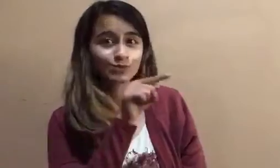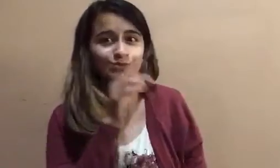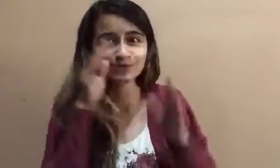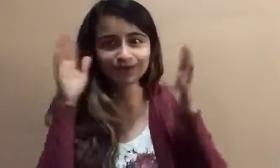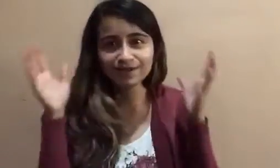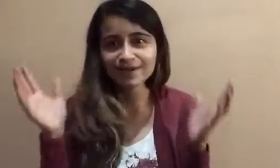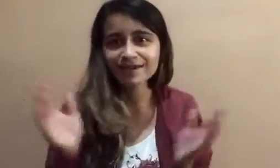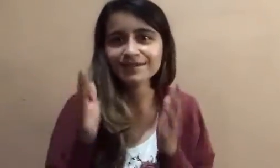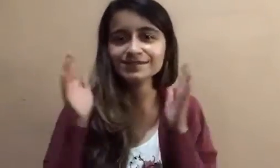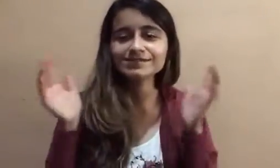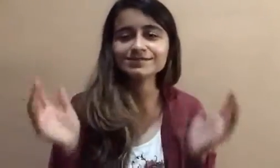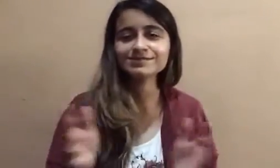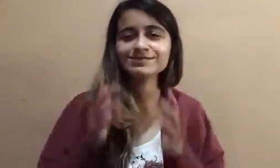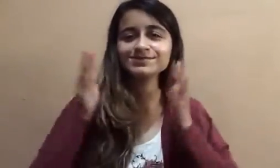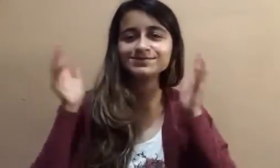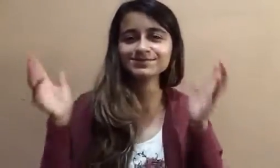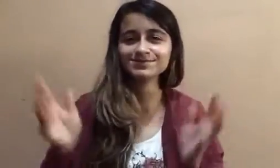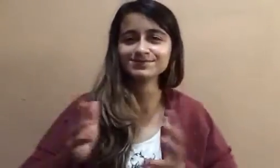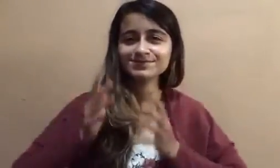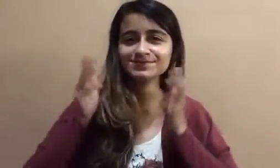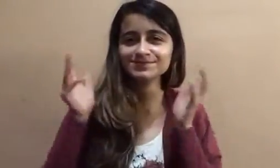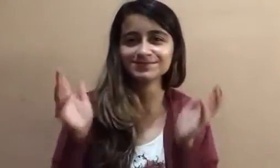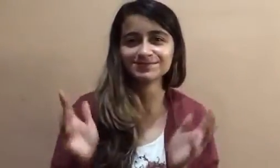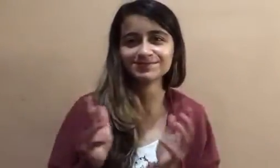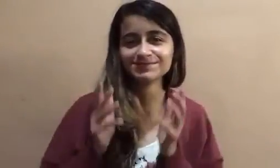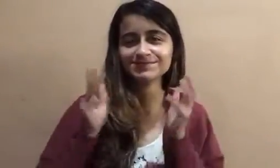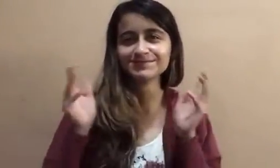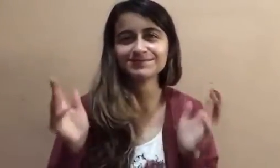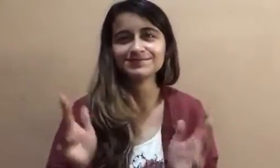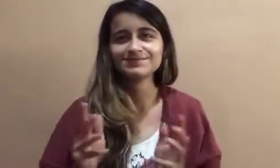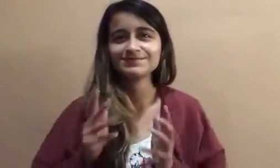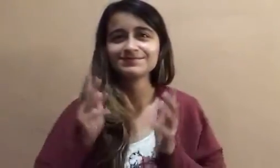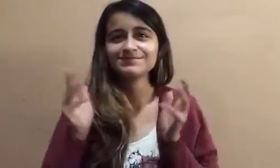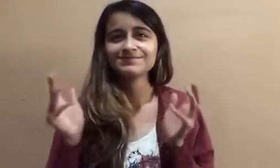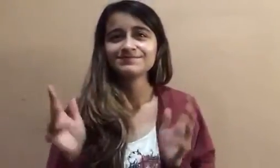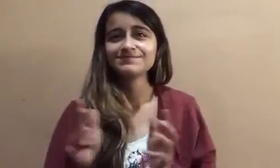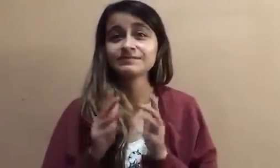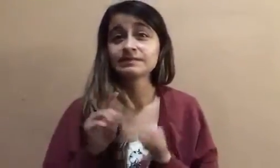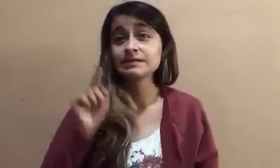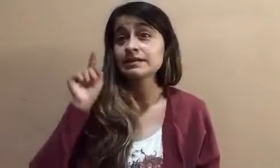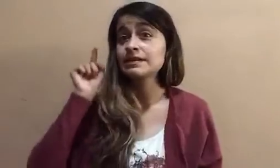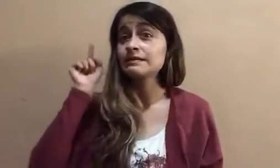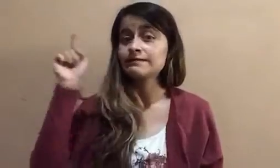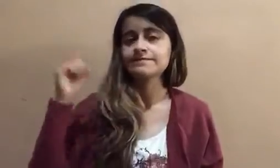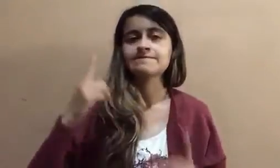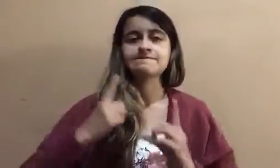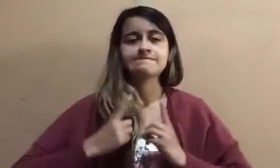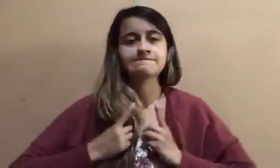acciones, él te dará